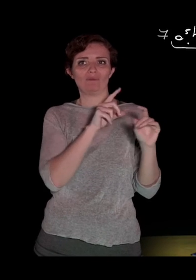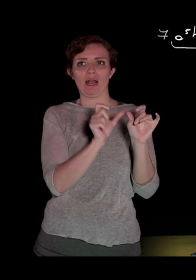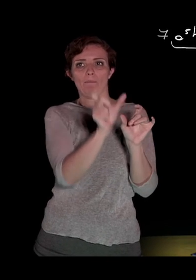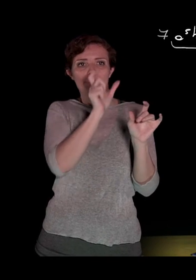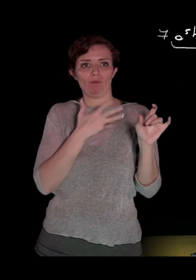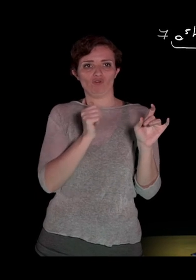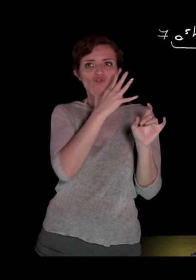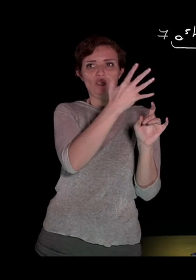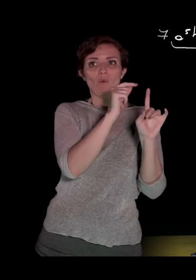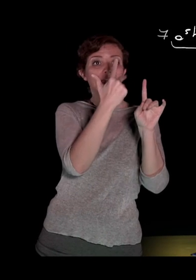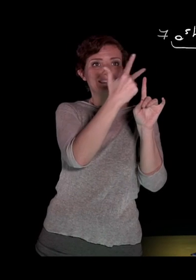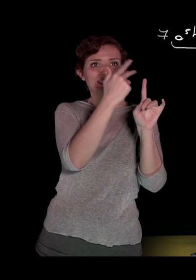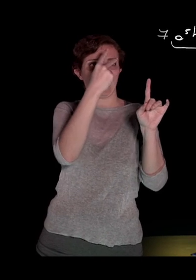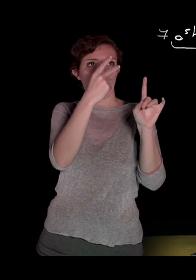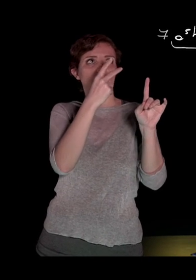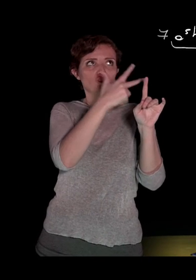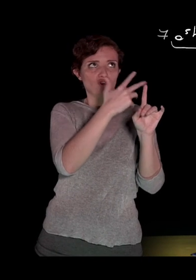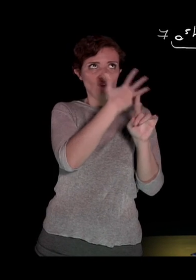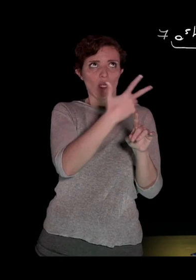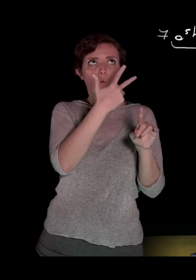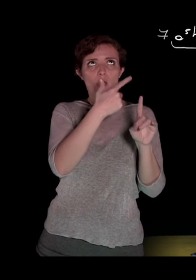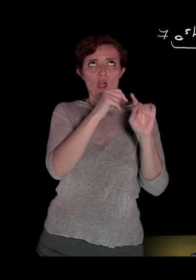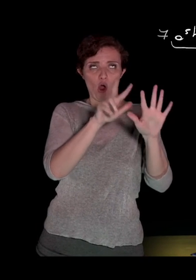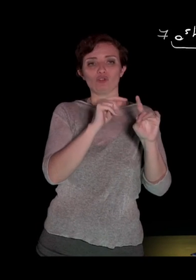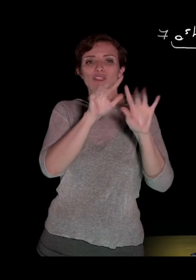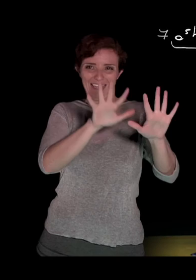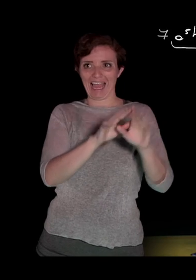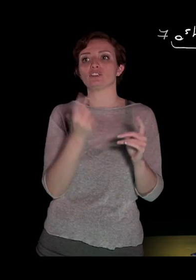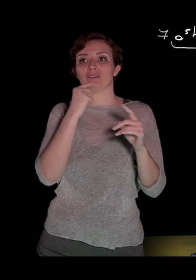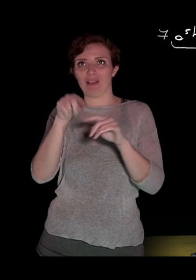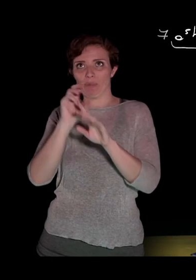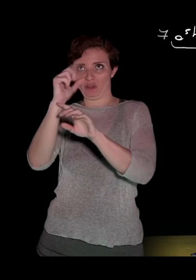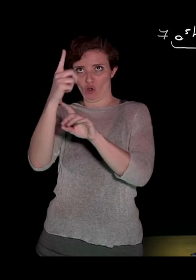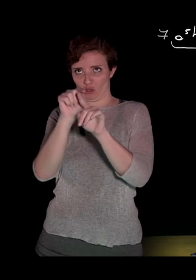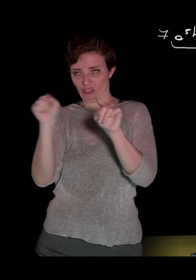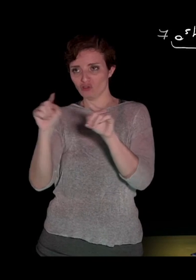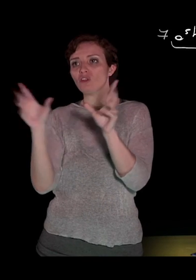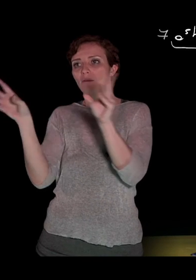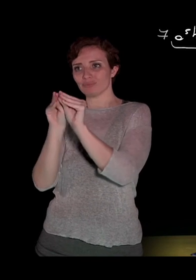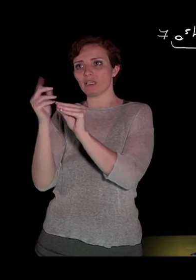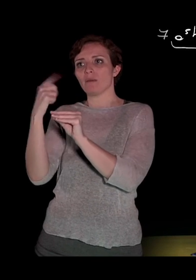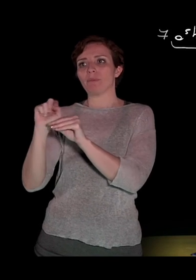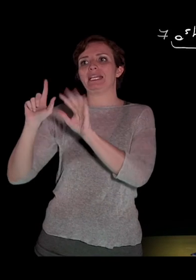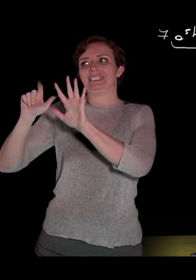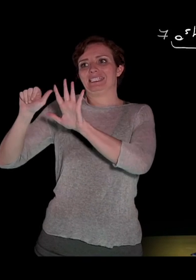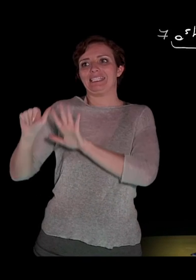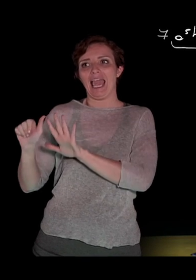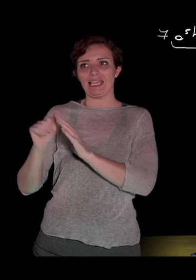5, questo è un 3, quindi 5, 3, 8 e 2, 10, questo 4 e 7, 11, quindi è 12, questo invece è pari a 6.